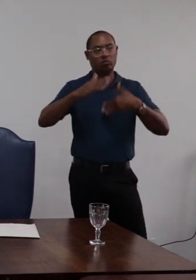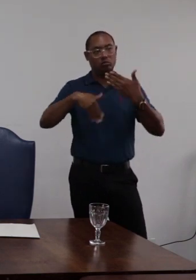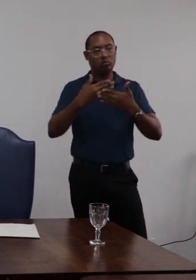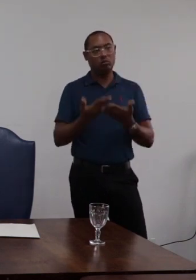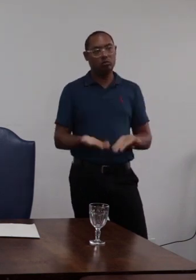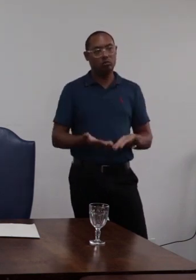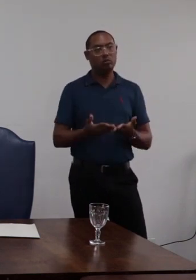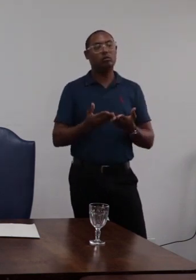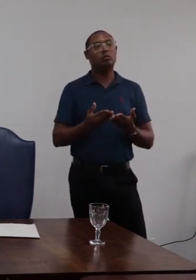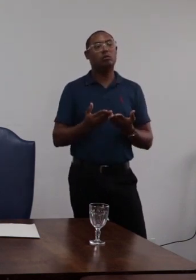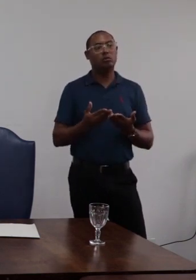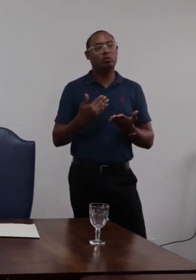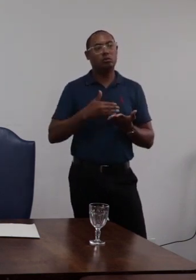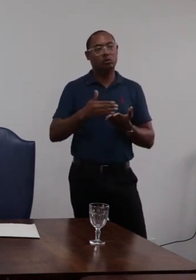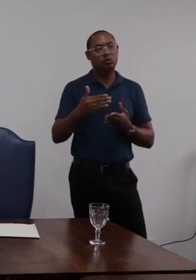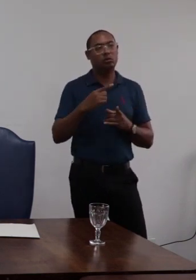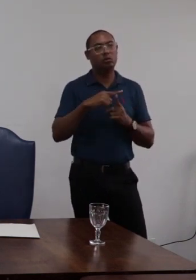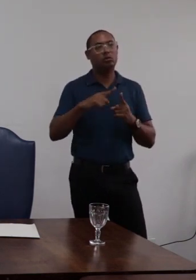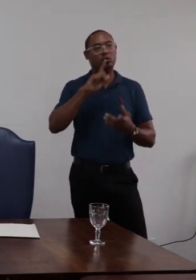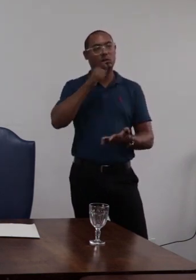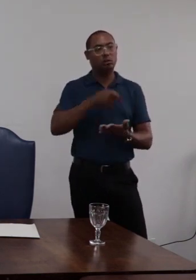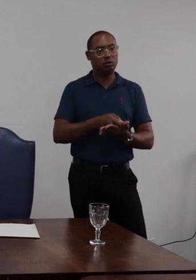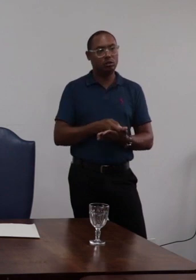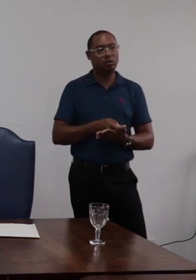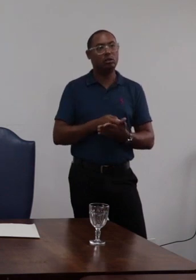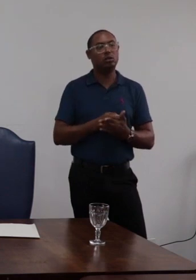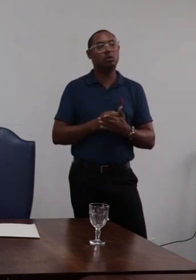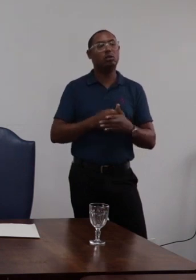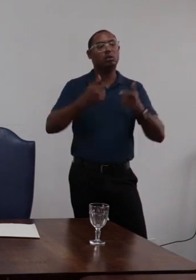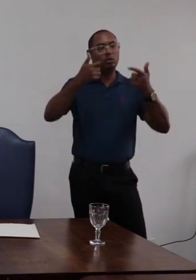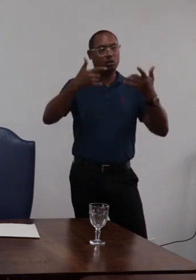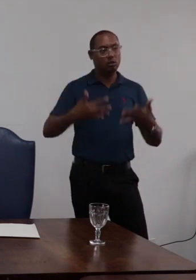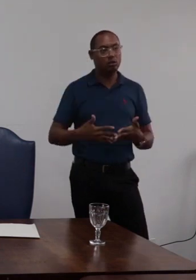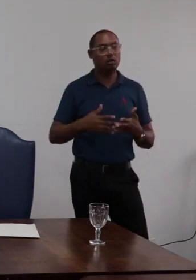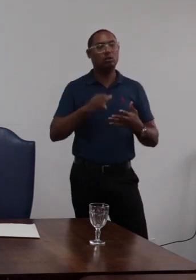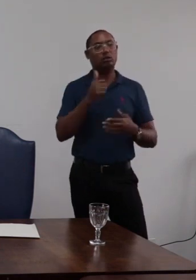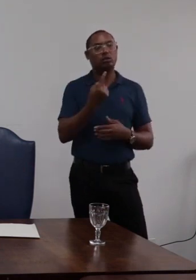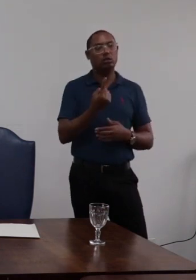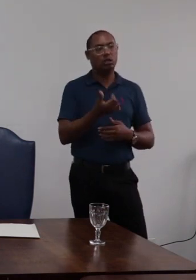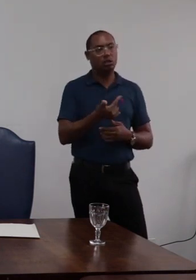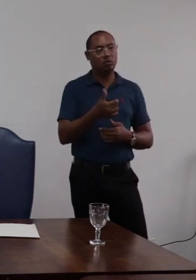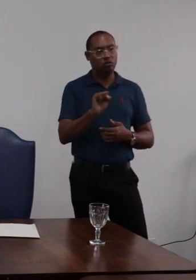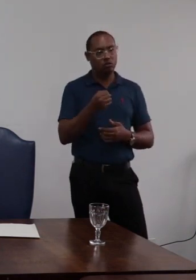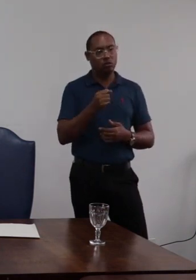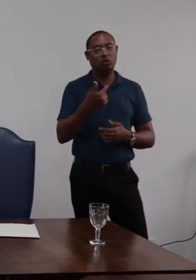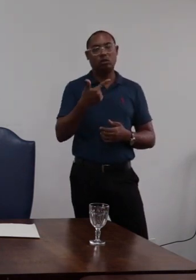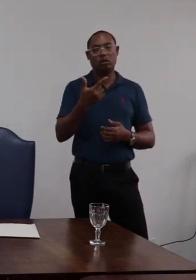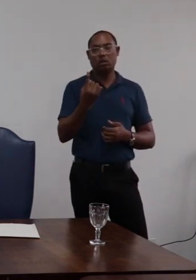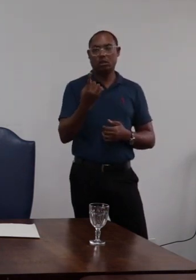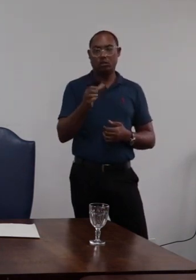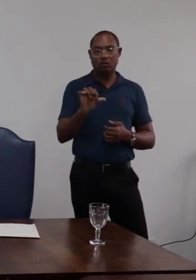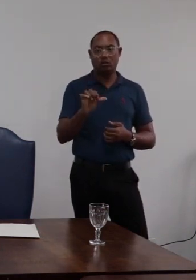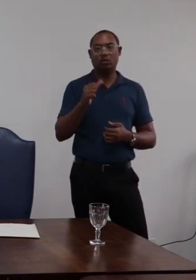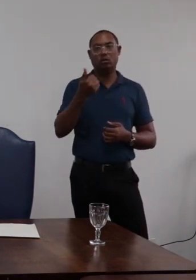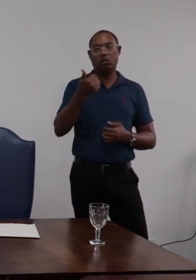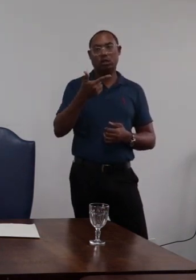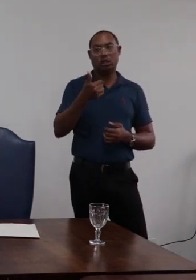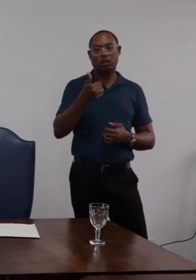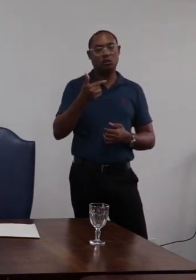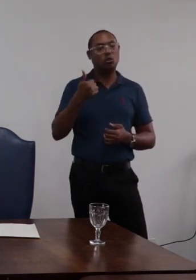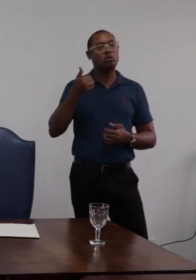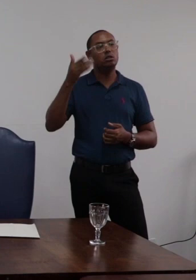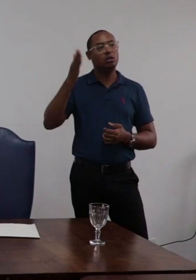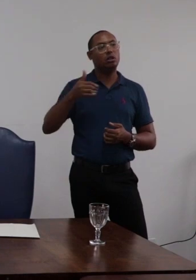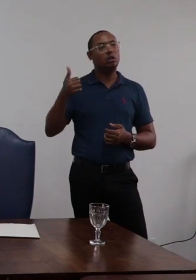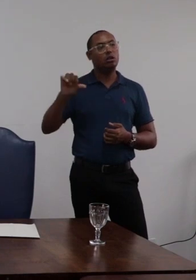o qual acolho parcialmente decido a luz do disposto dos artigos 128 e 129 da lei 812 barra 90